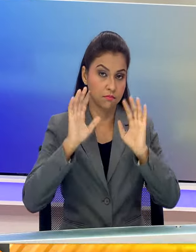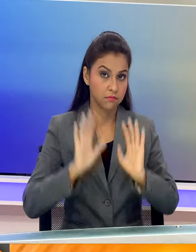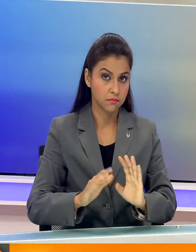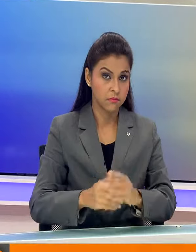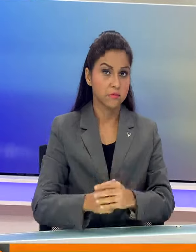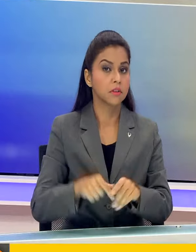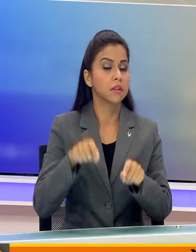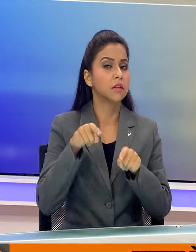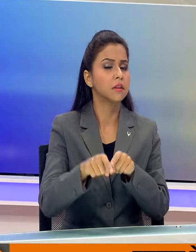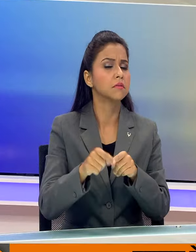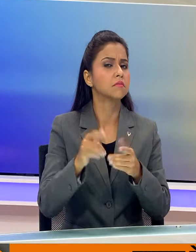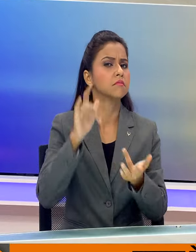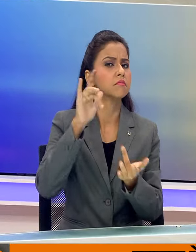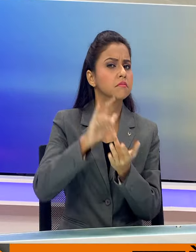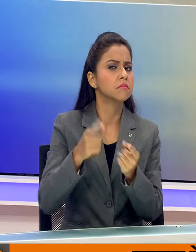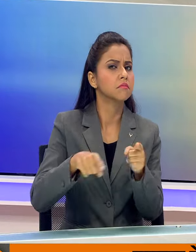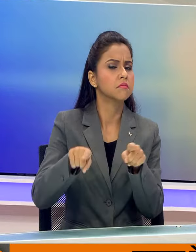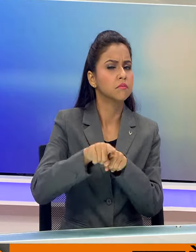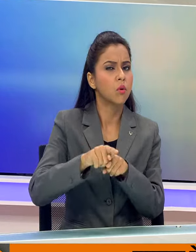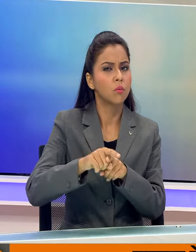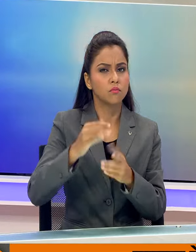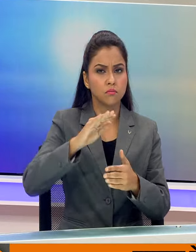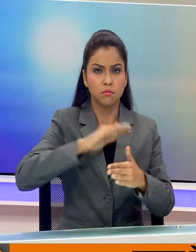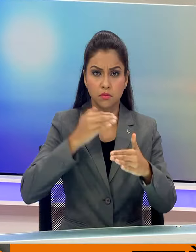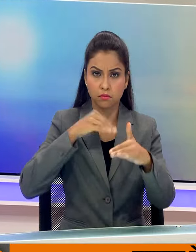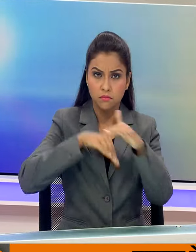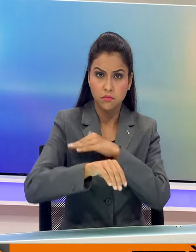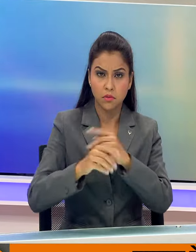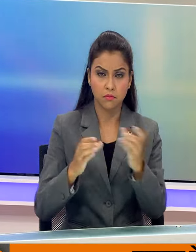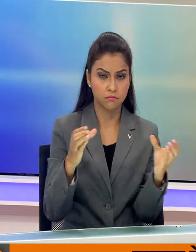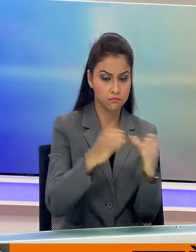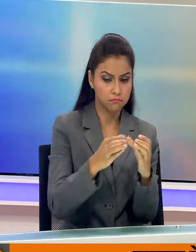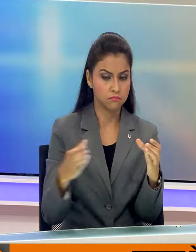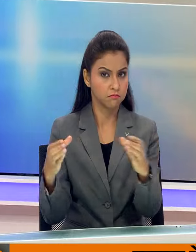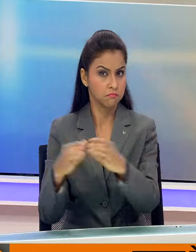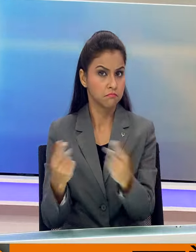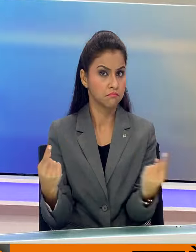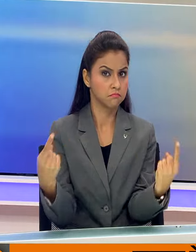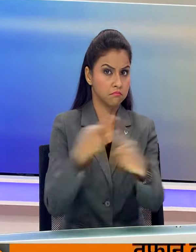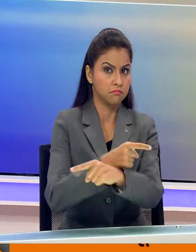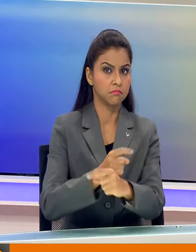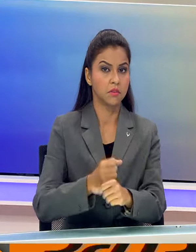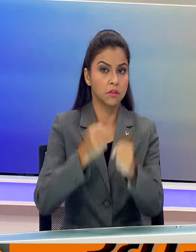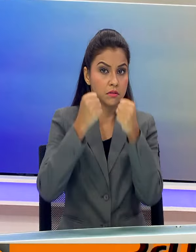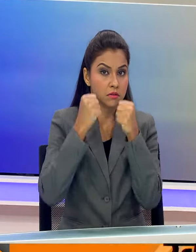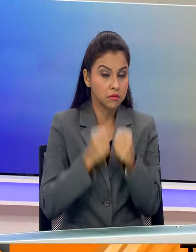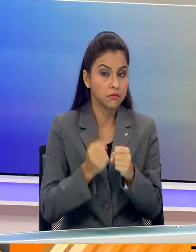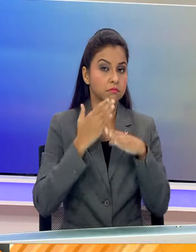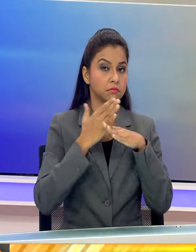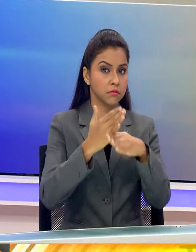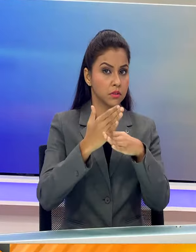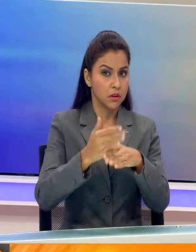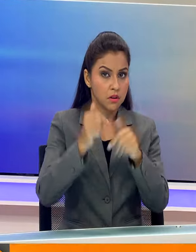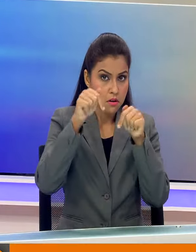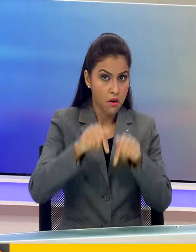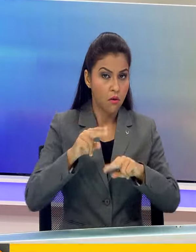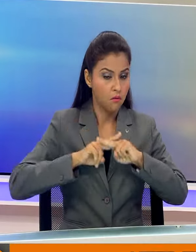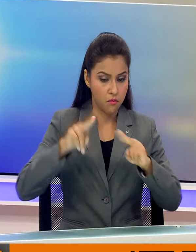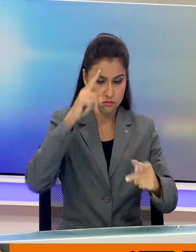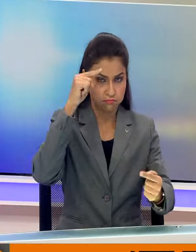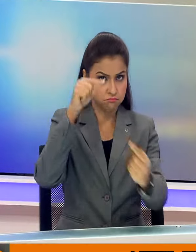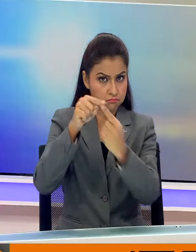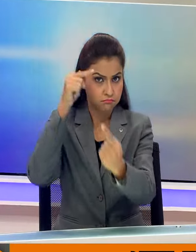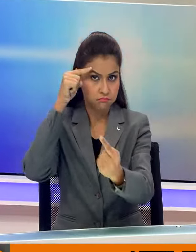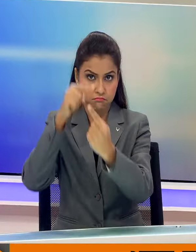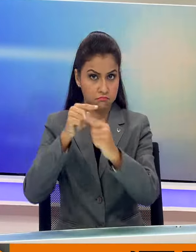है इस बीच राज्य में विपक्षी गडबंधन महाविकास अगारी में सीट शेरिंग पर अभी पूढ़ी तरह से सैमती